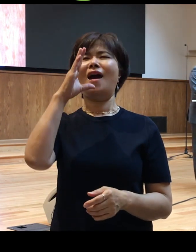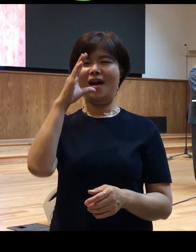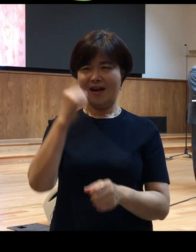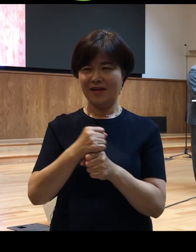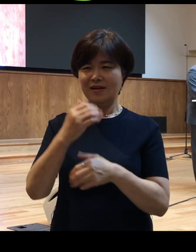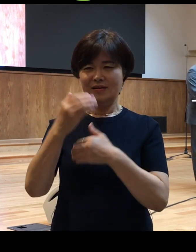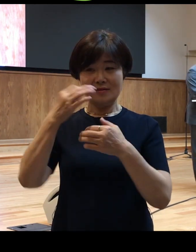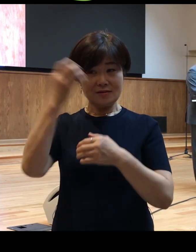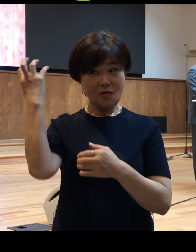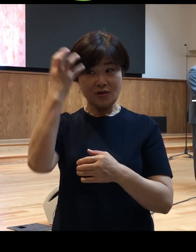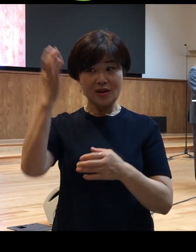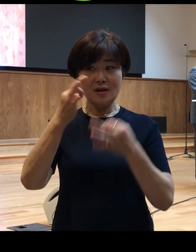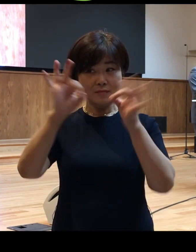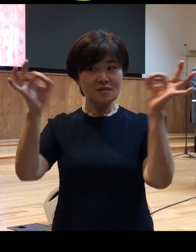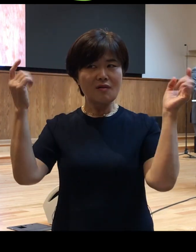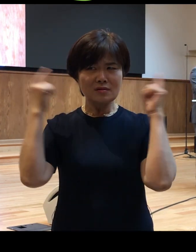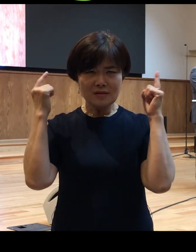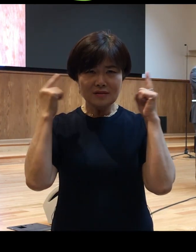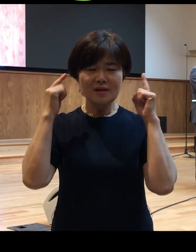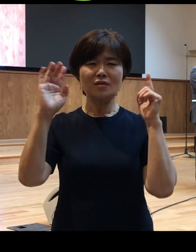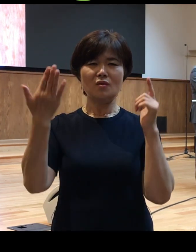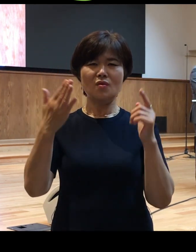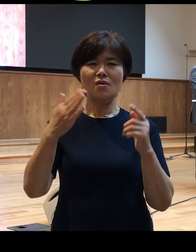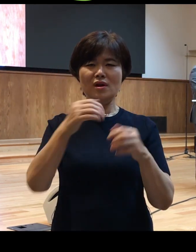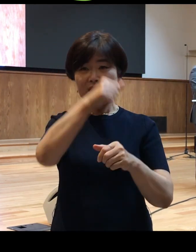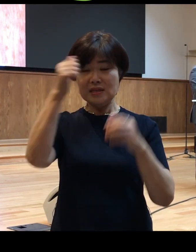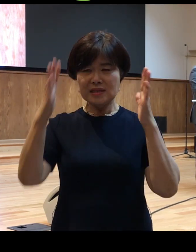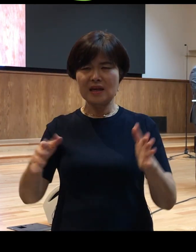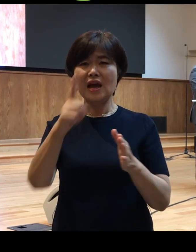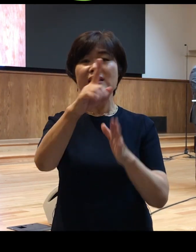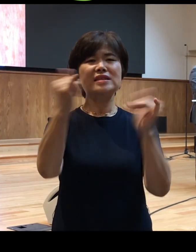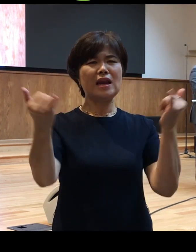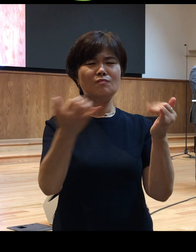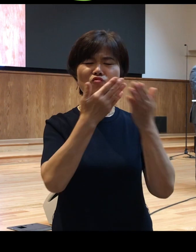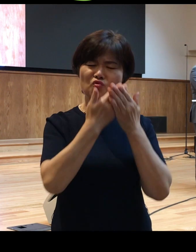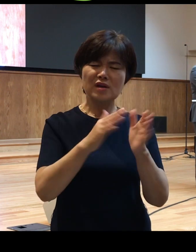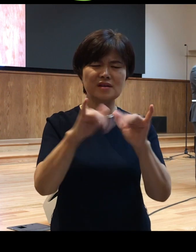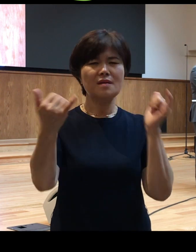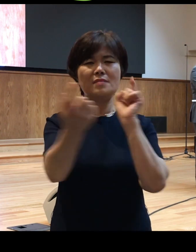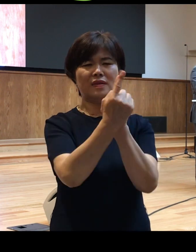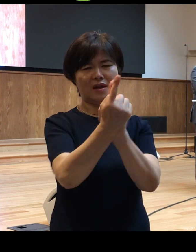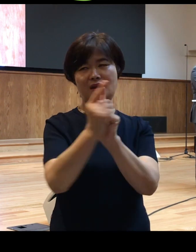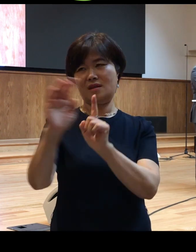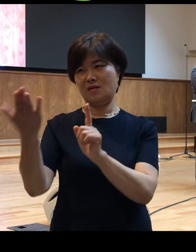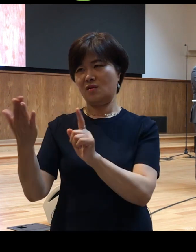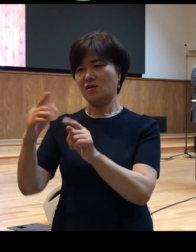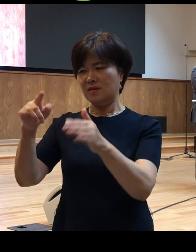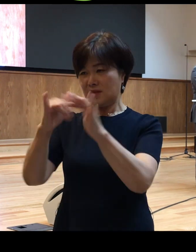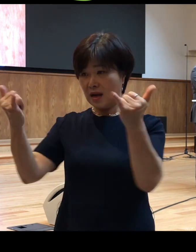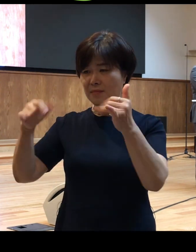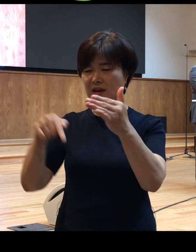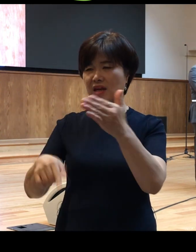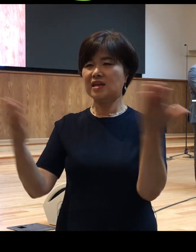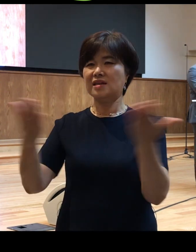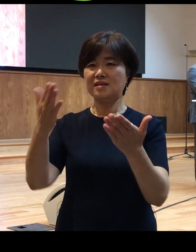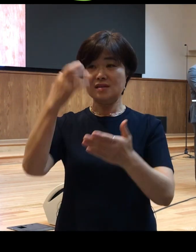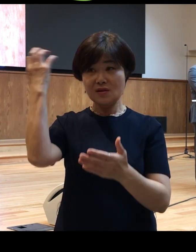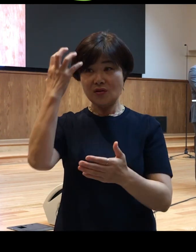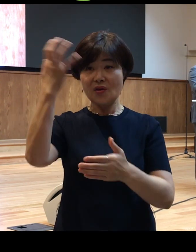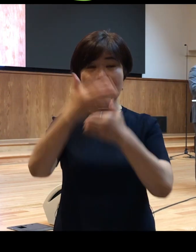것입니다 우리 인생에 그 한 사람을 만나게 하시고 그 사람 안에 일하시는 성령 하나님을 바라보게 하심으로